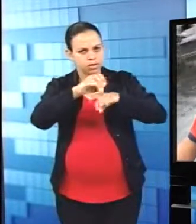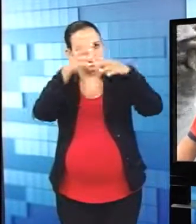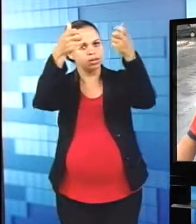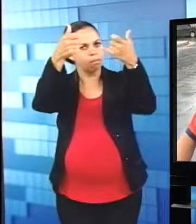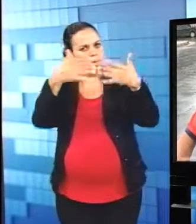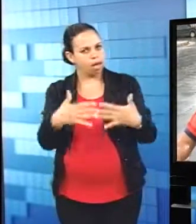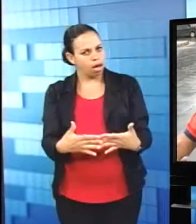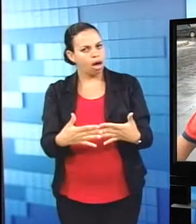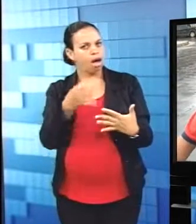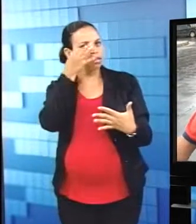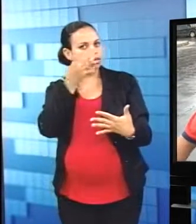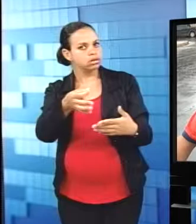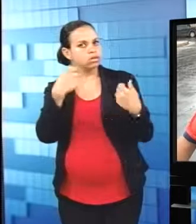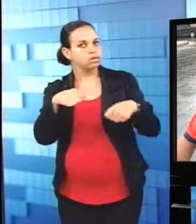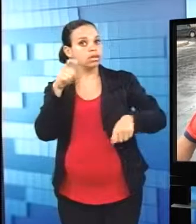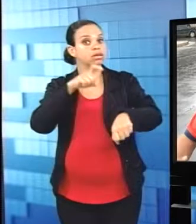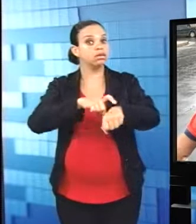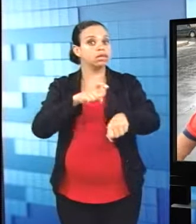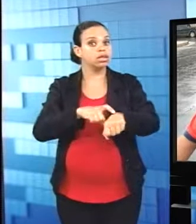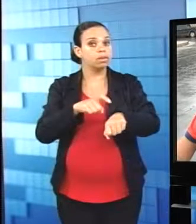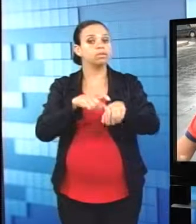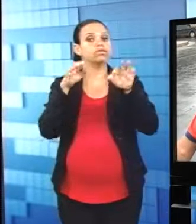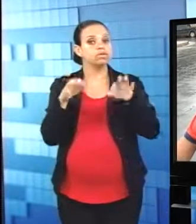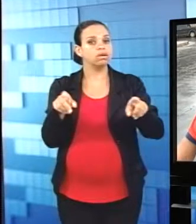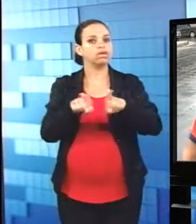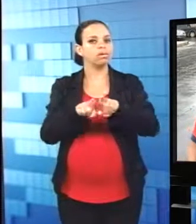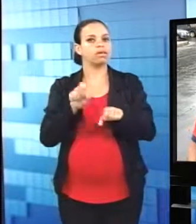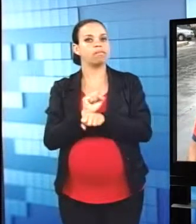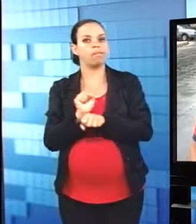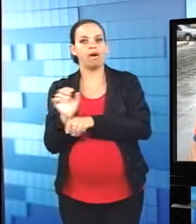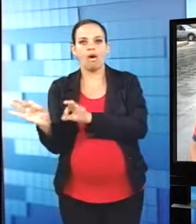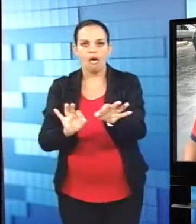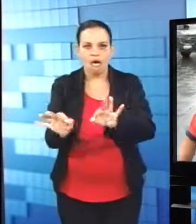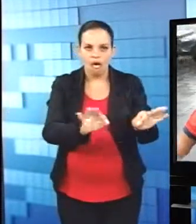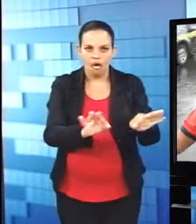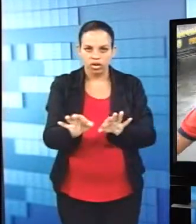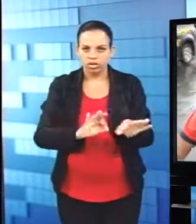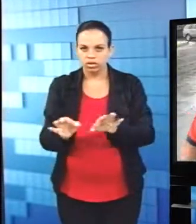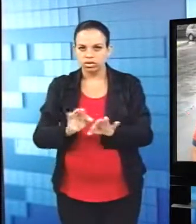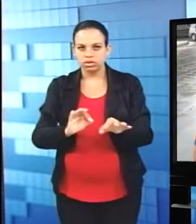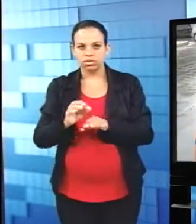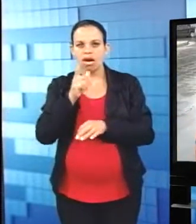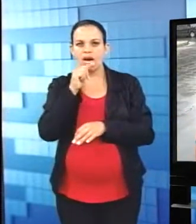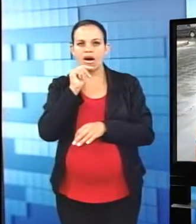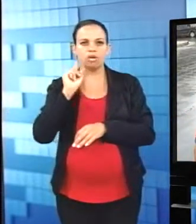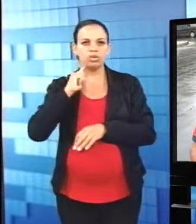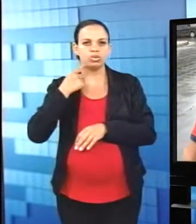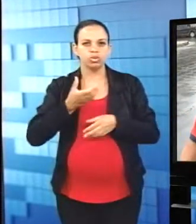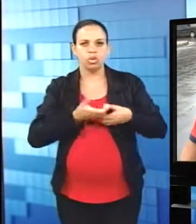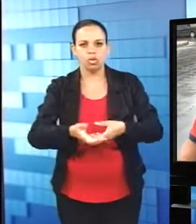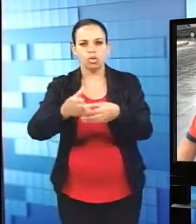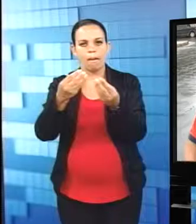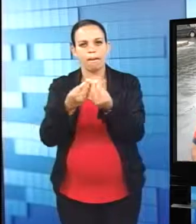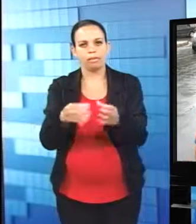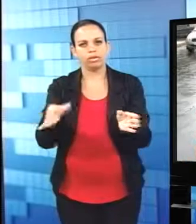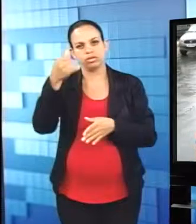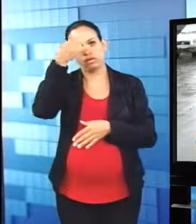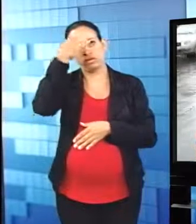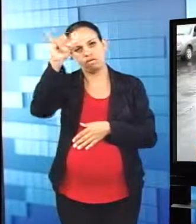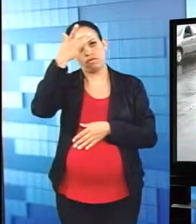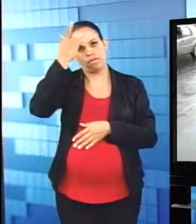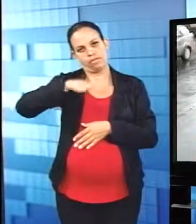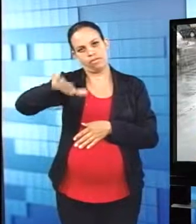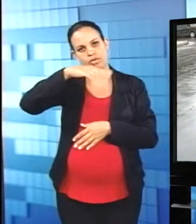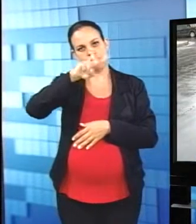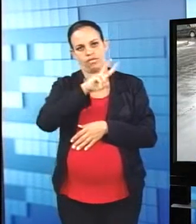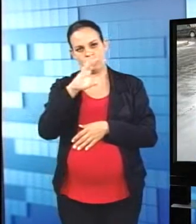na cidade toda. E é por isso que é importante a gente estar atento para que essa água servida não seja jogada na rua.